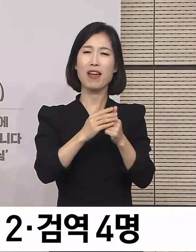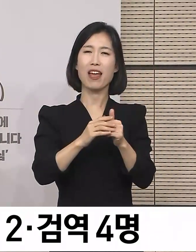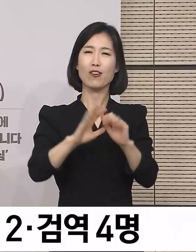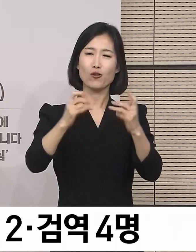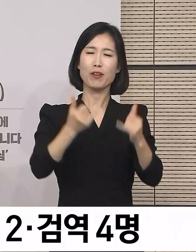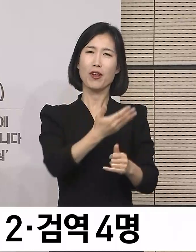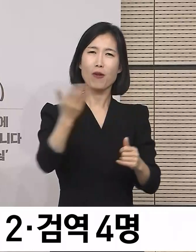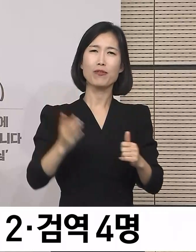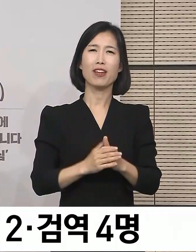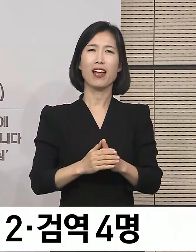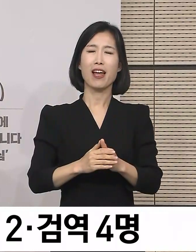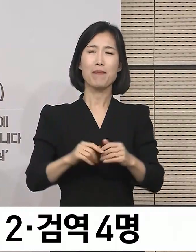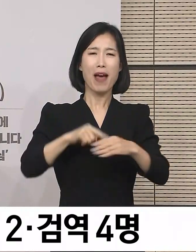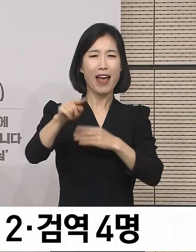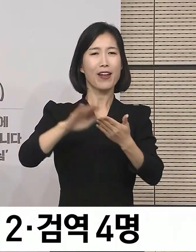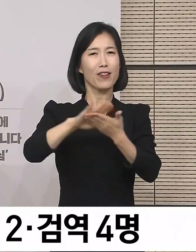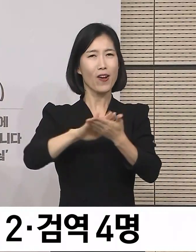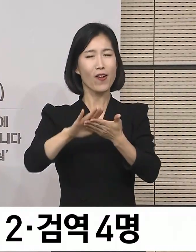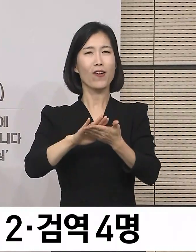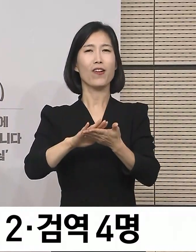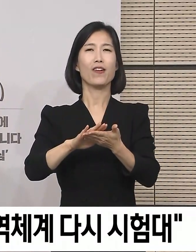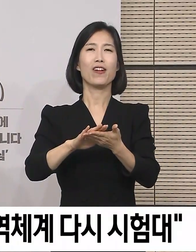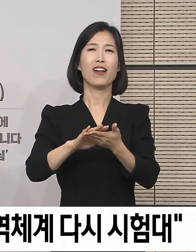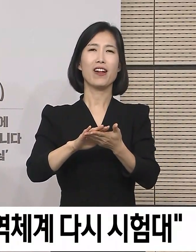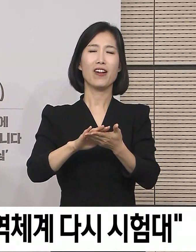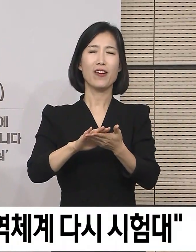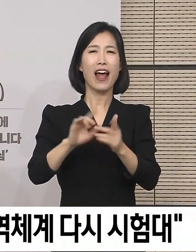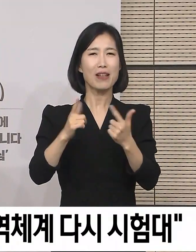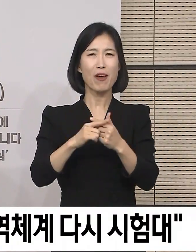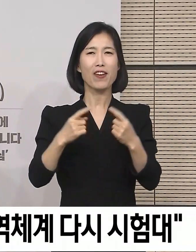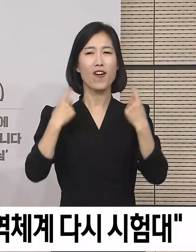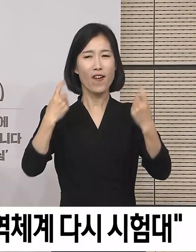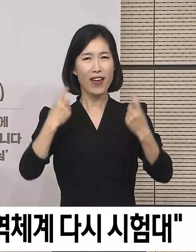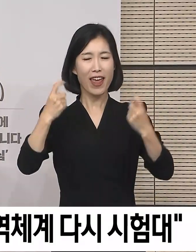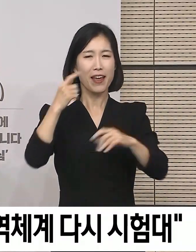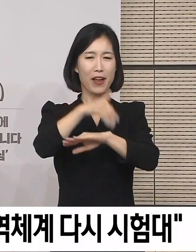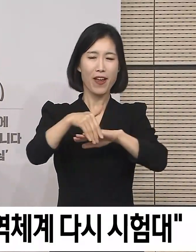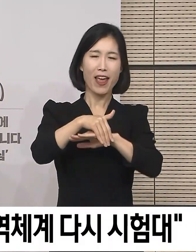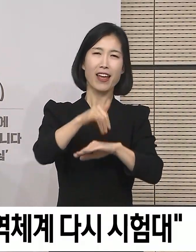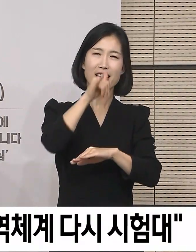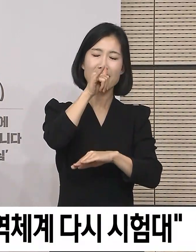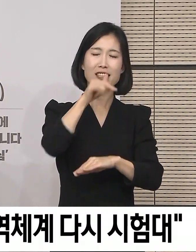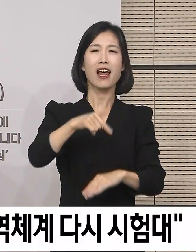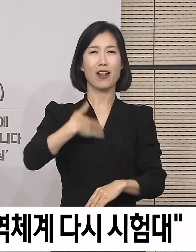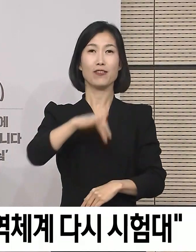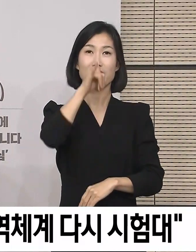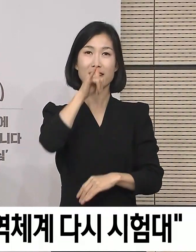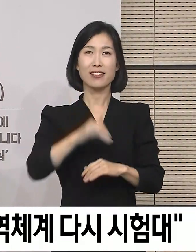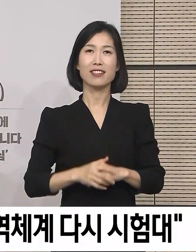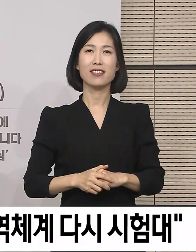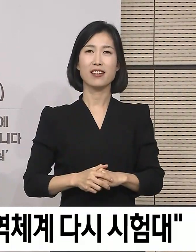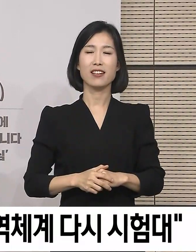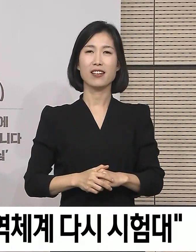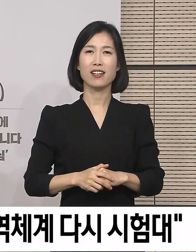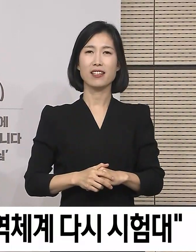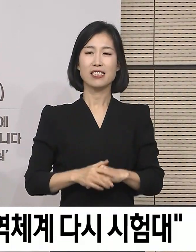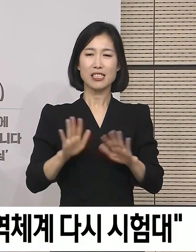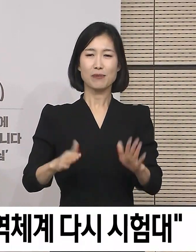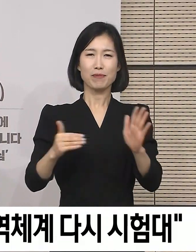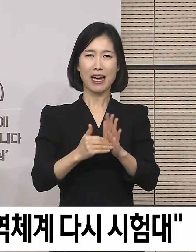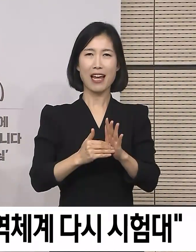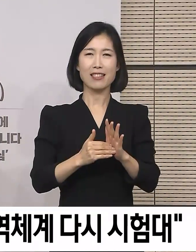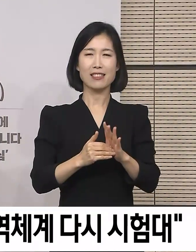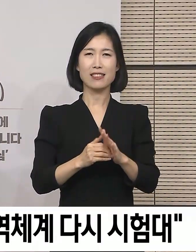나들이나 여행을, 많은 분들께서 나들이나 여행을 계획하고 있는 것으로 알고 있습니다. 또한 그동안